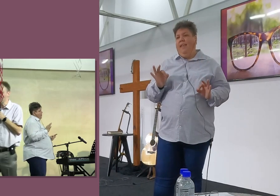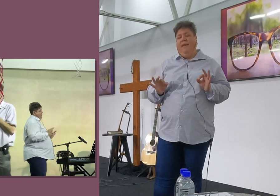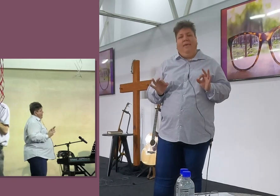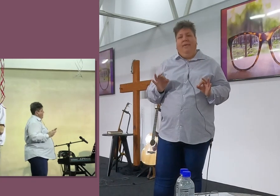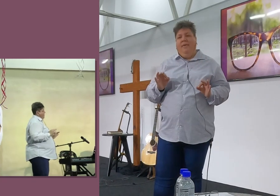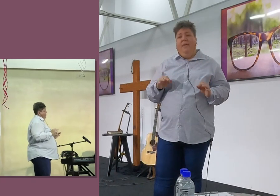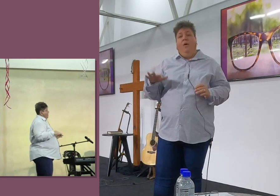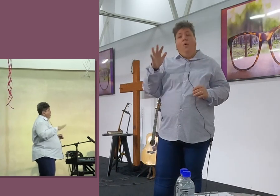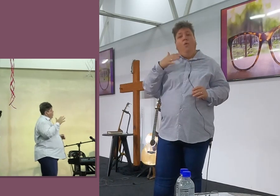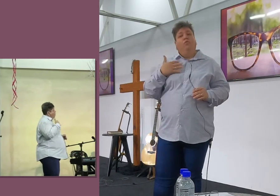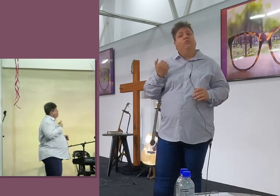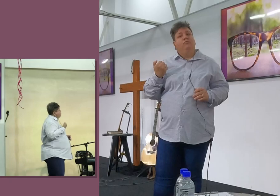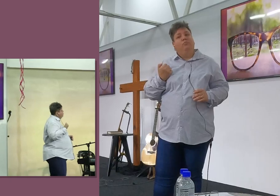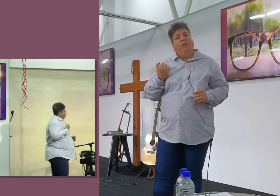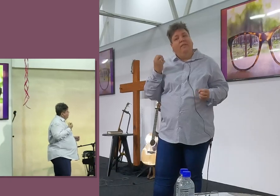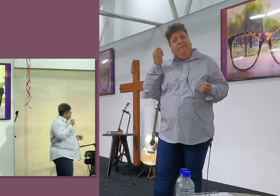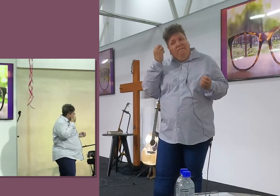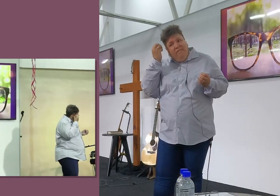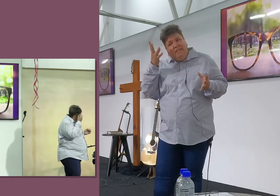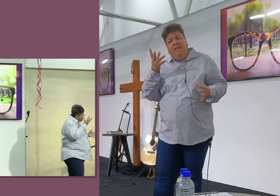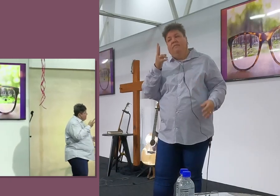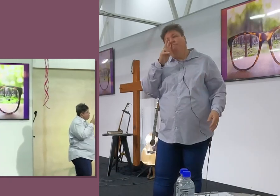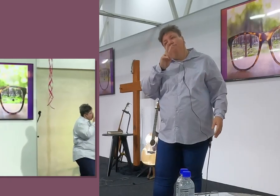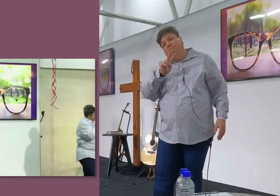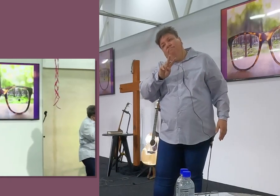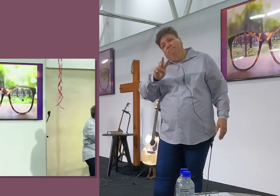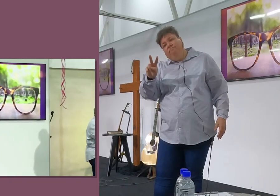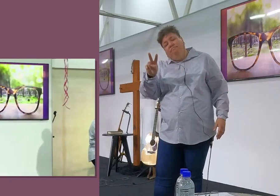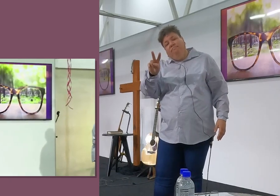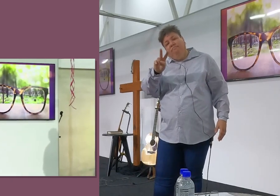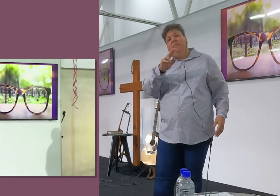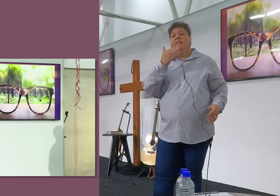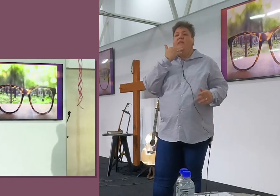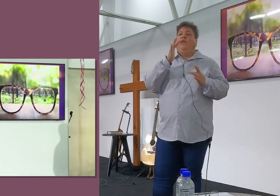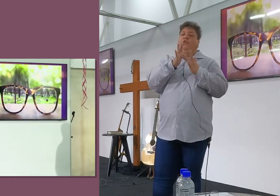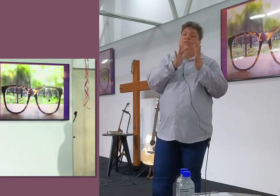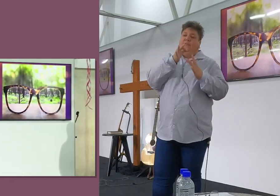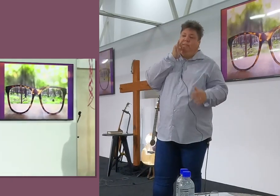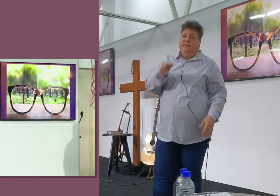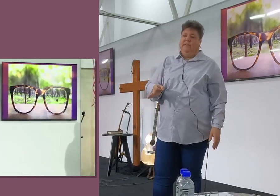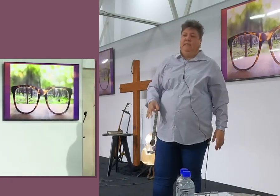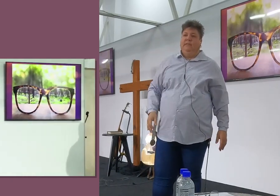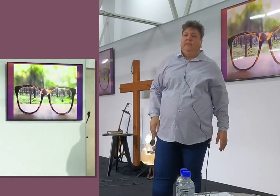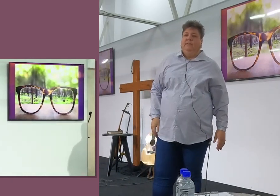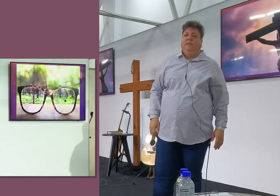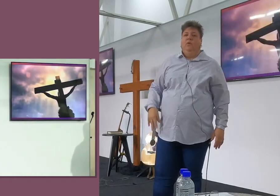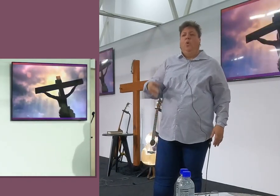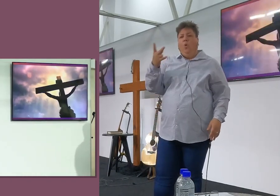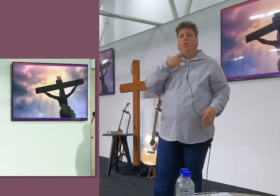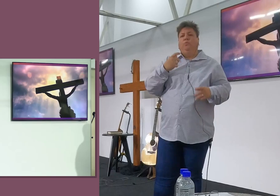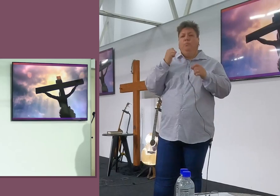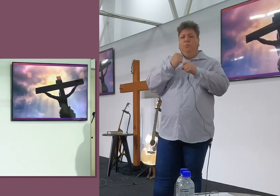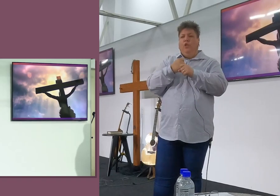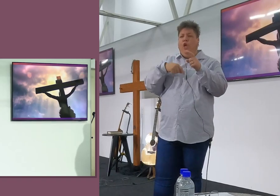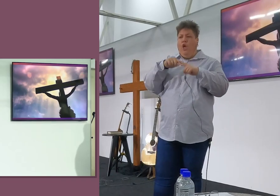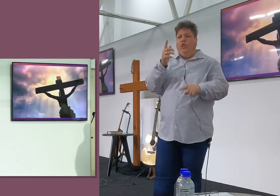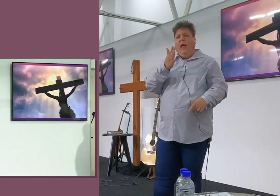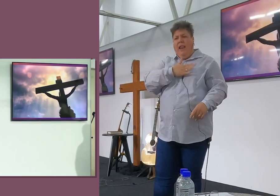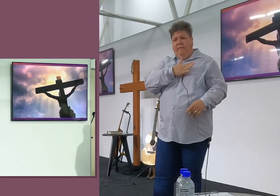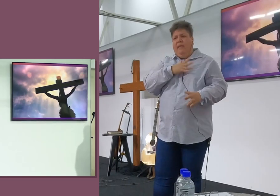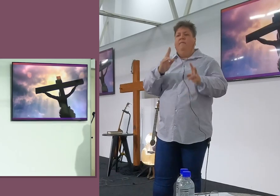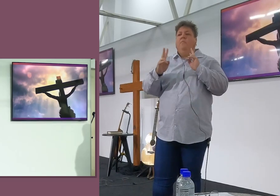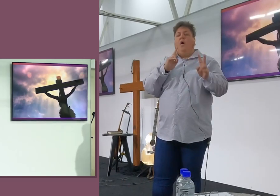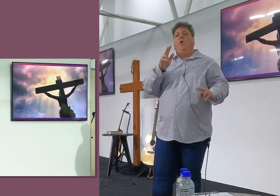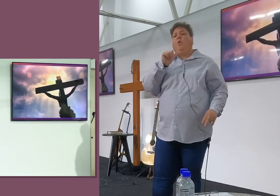Ek en jy moet doelbewus na mense kyk dier die bloed van Jesus. Amen? Ek en moet doelbewus dit doen. As ek en jy dit nie doen nie,